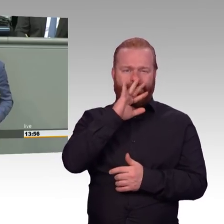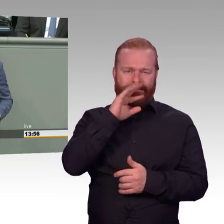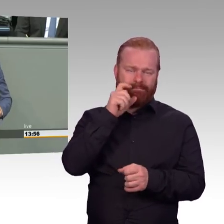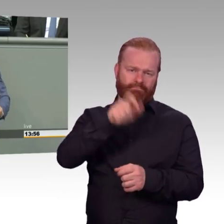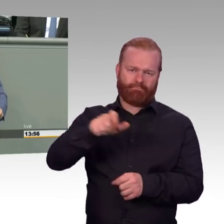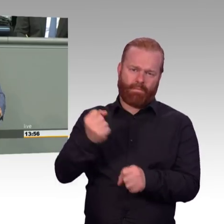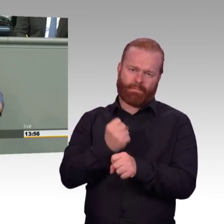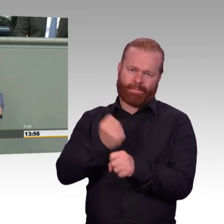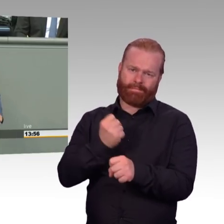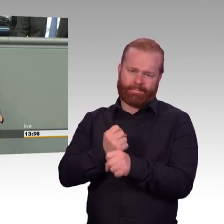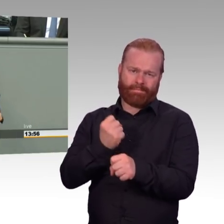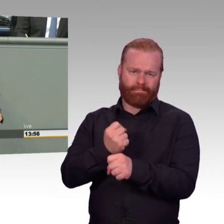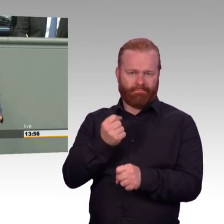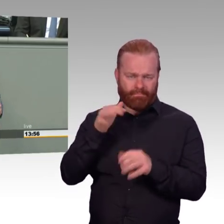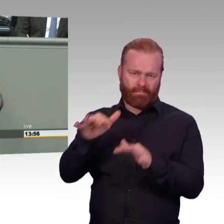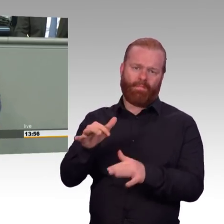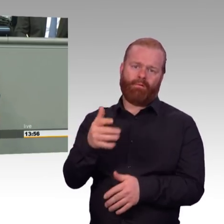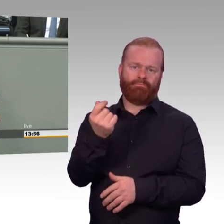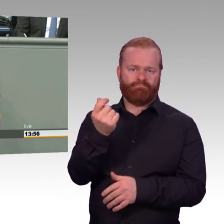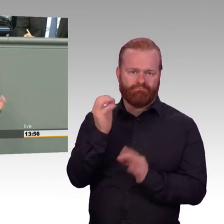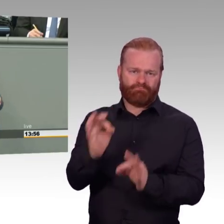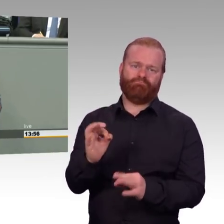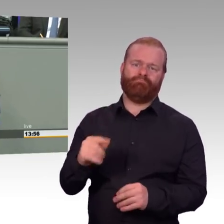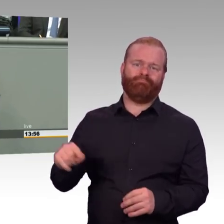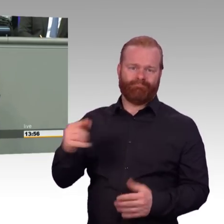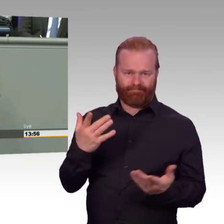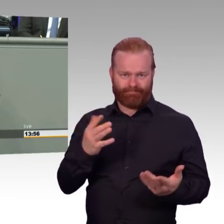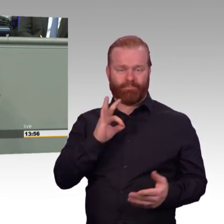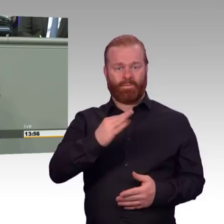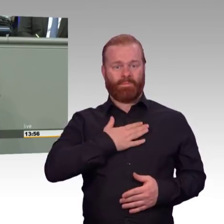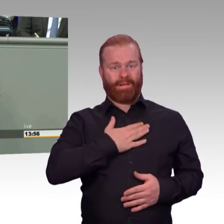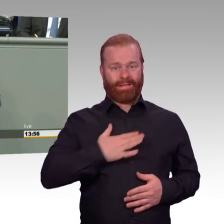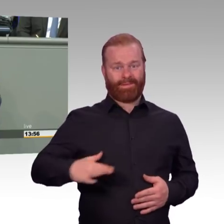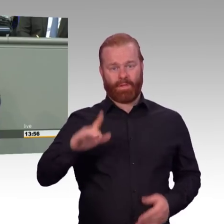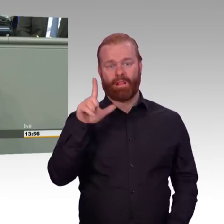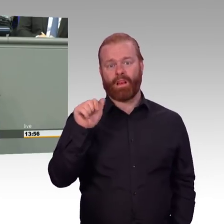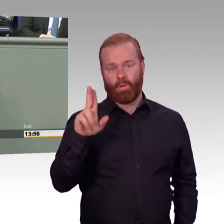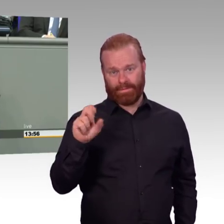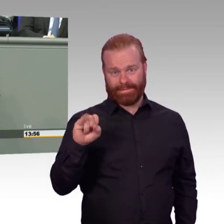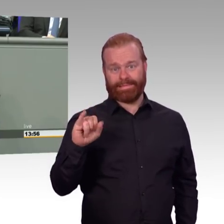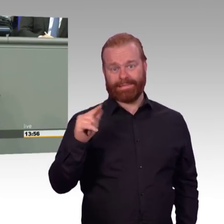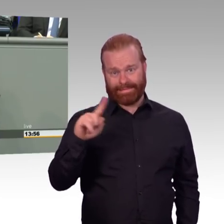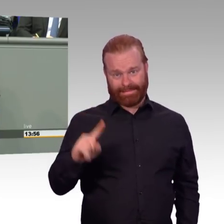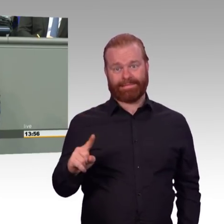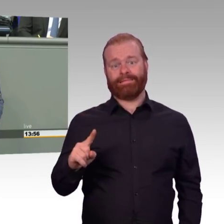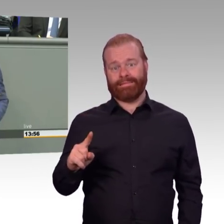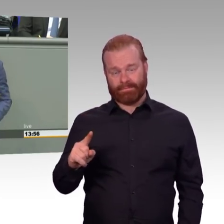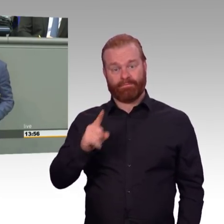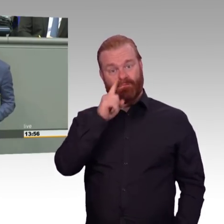der Braunkohle ist beschlossene Sache. Aber den Grünen geht es wieder einmal nicht schnell genug, weil ja sonst morgen die Welt untergeht.